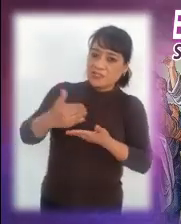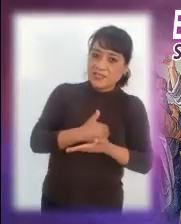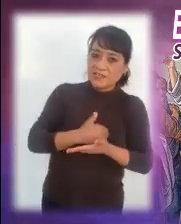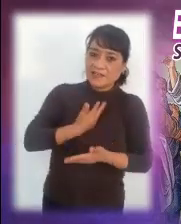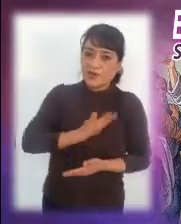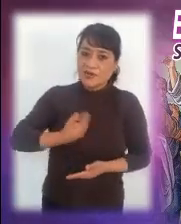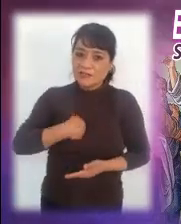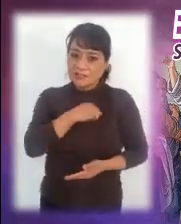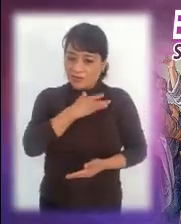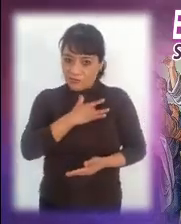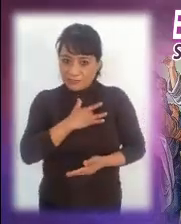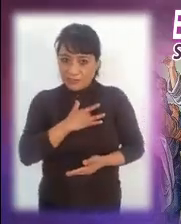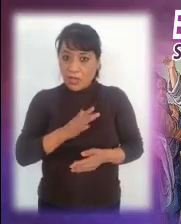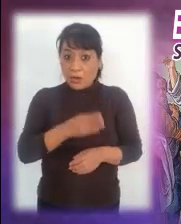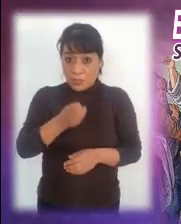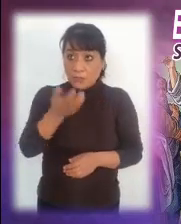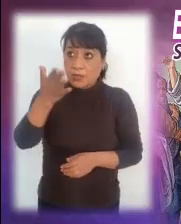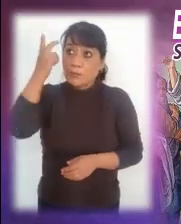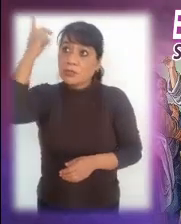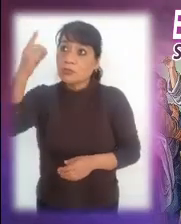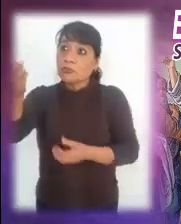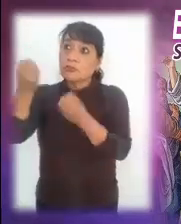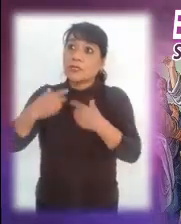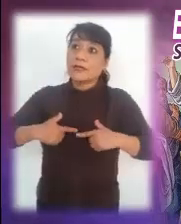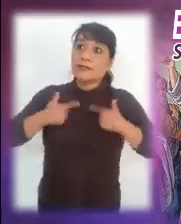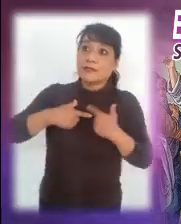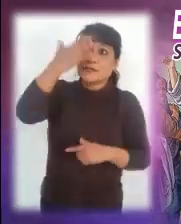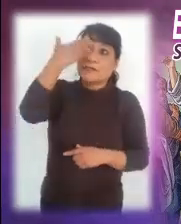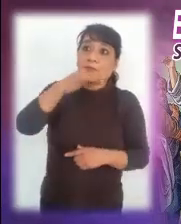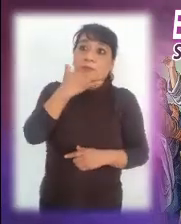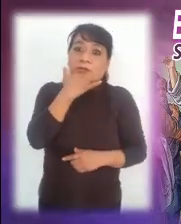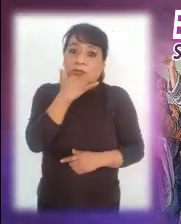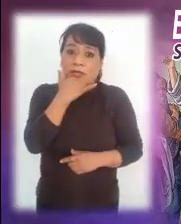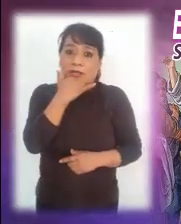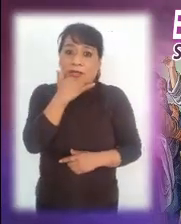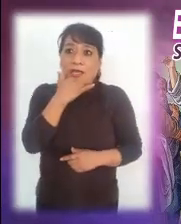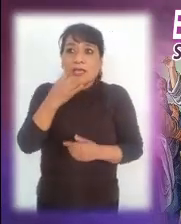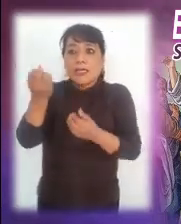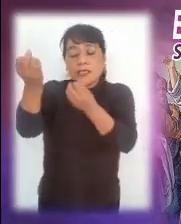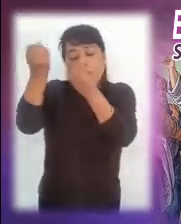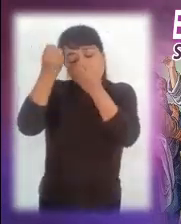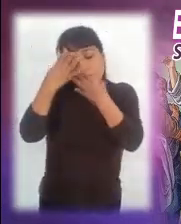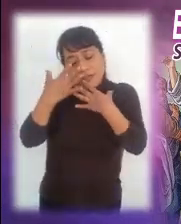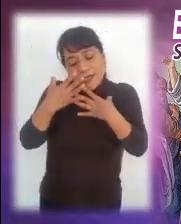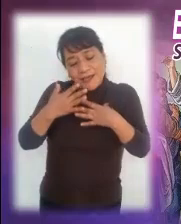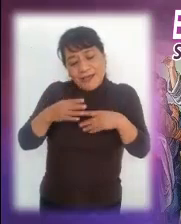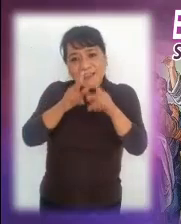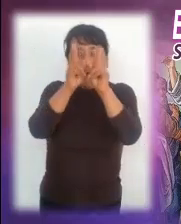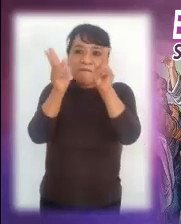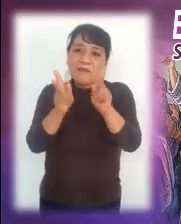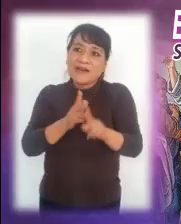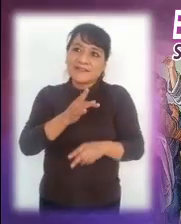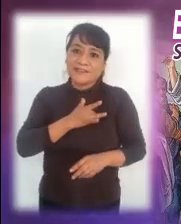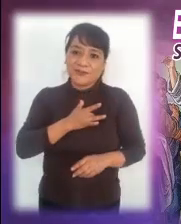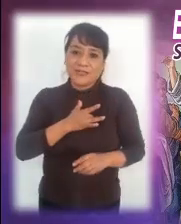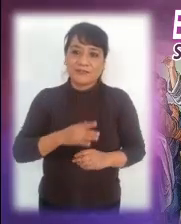rencor. Pidamos a Dios que nos conceda la gracia de saber perdonar y nos dé la armonía